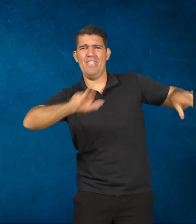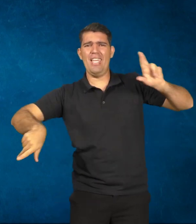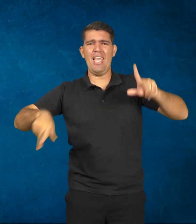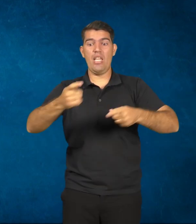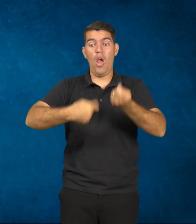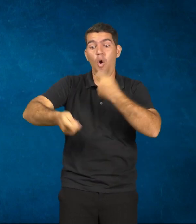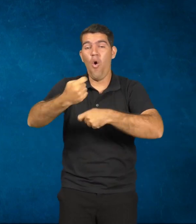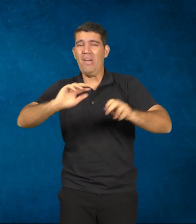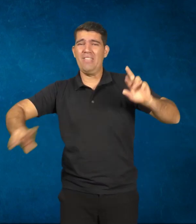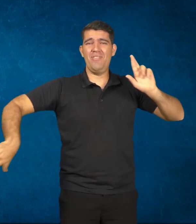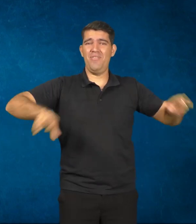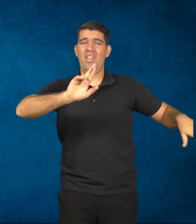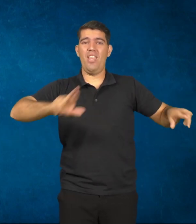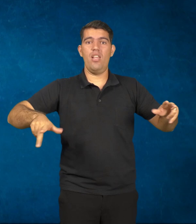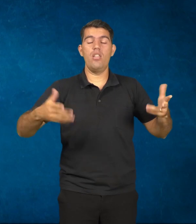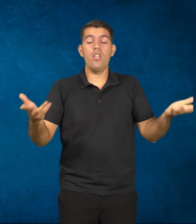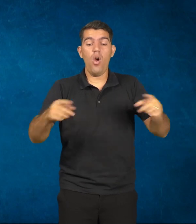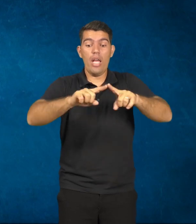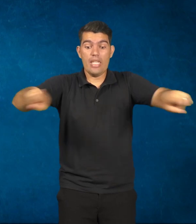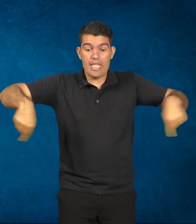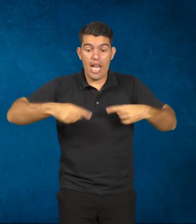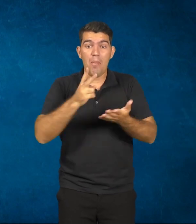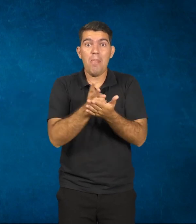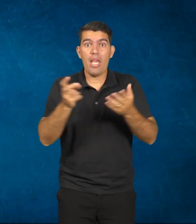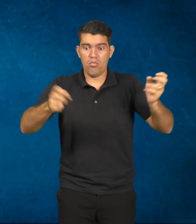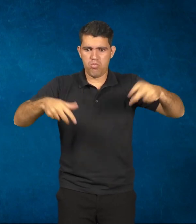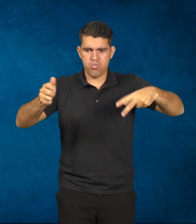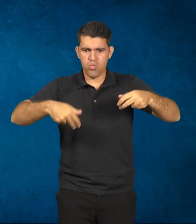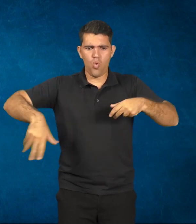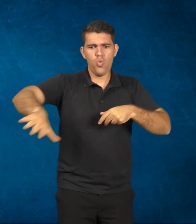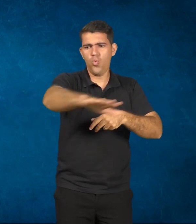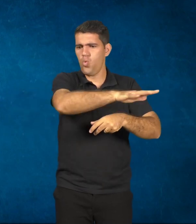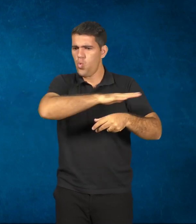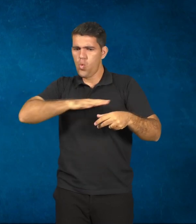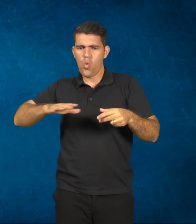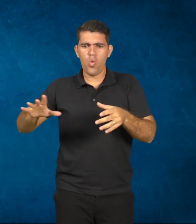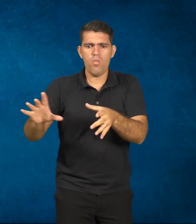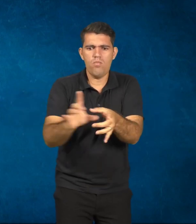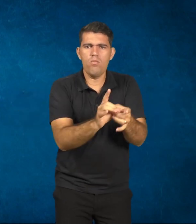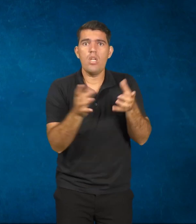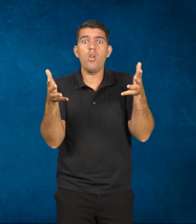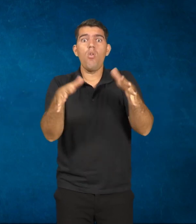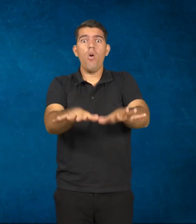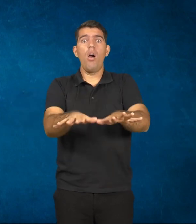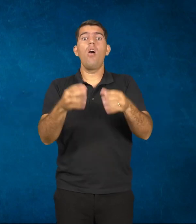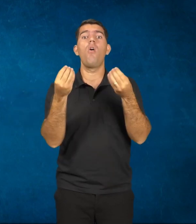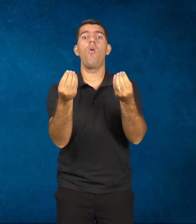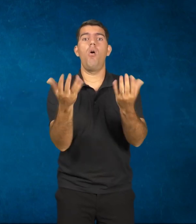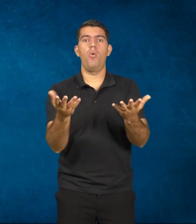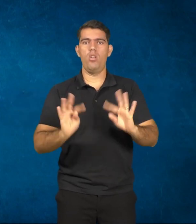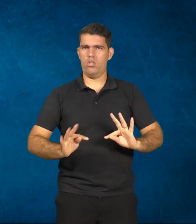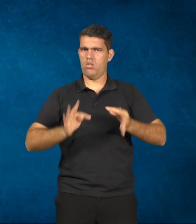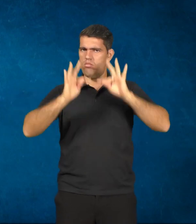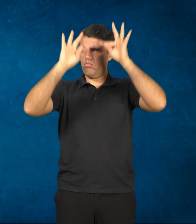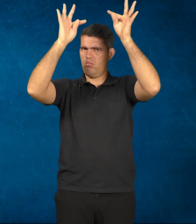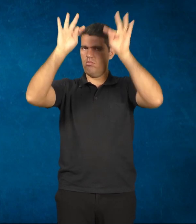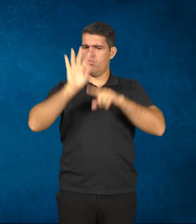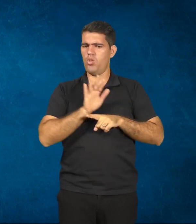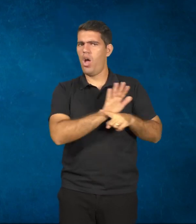maneira enxergar uma mesma sala de aula conseguindo incluir todos os estudantes? A tecnologia vai contribuir de fato para a